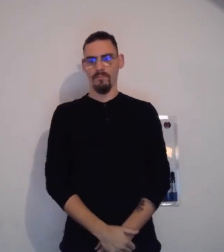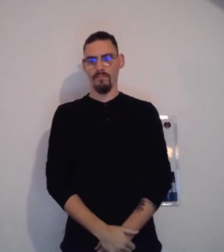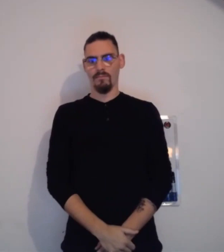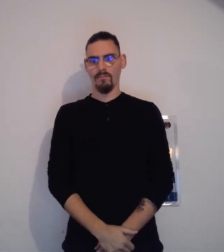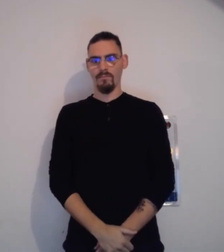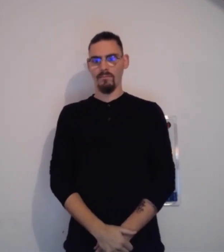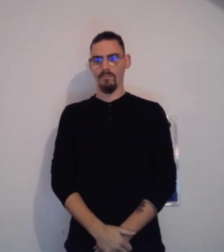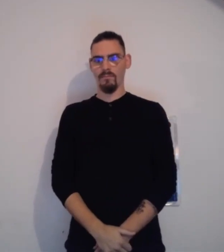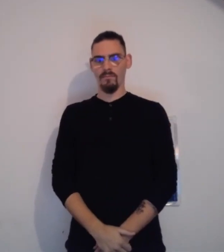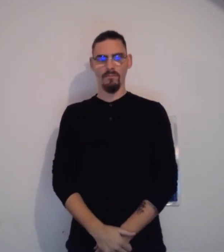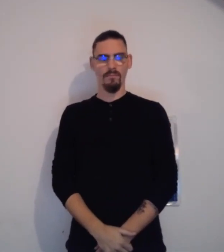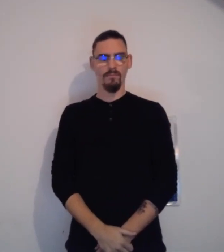vous dis bonjour.